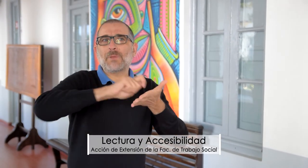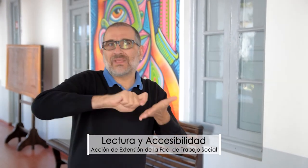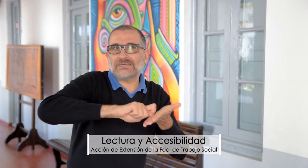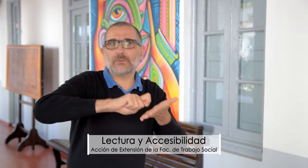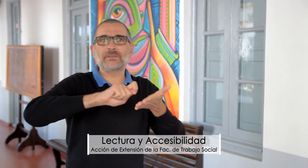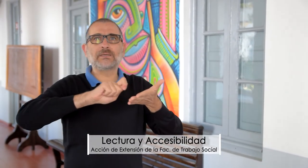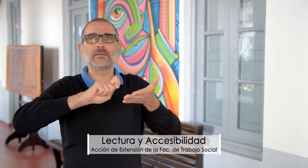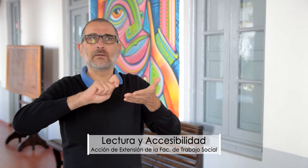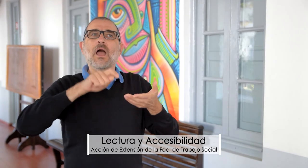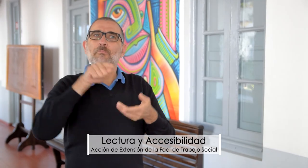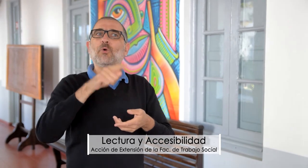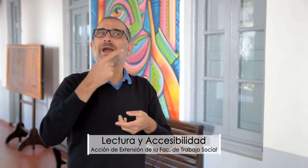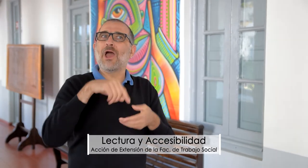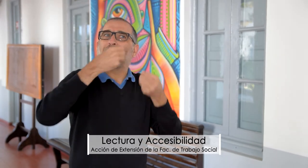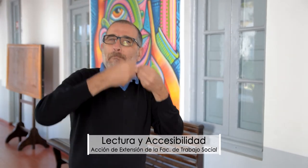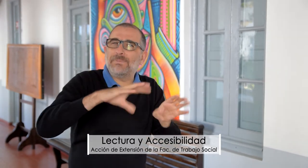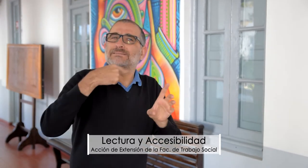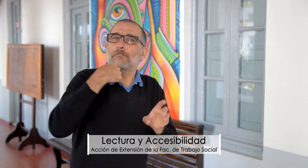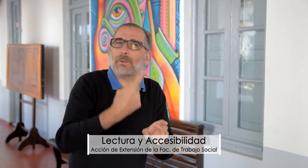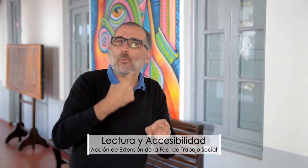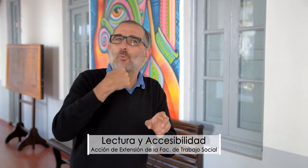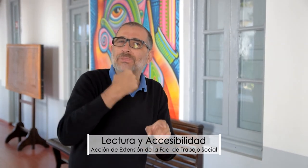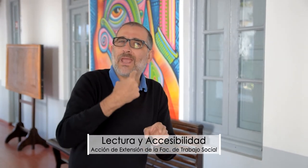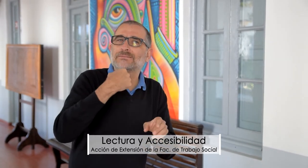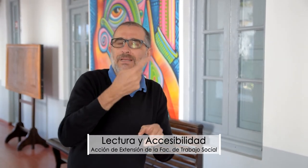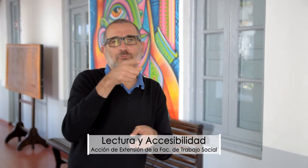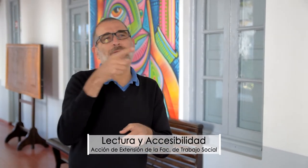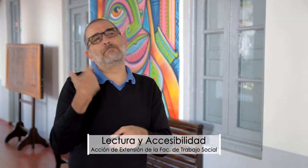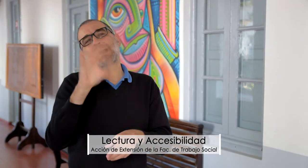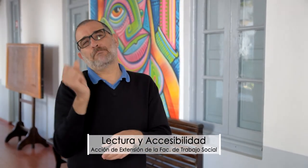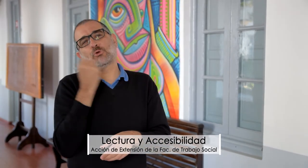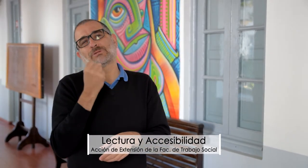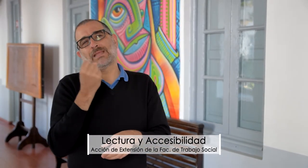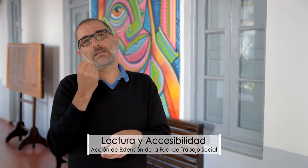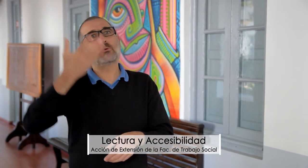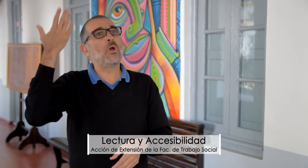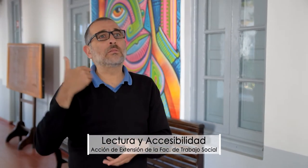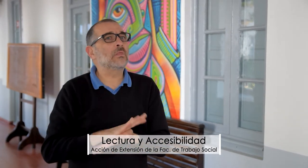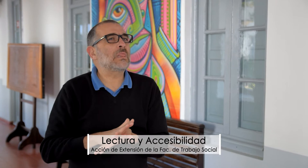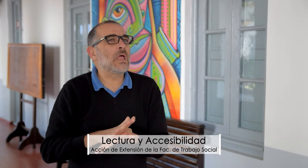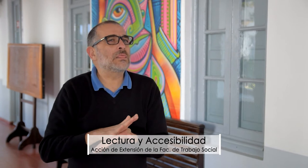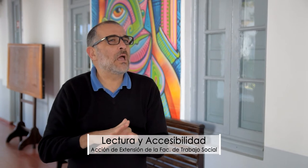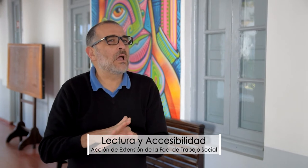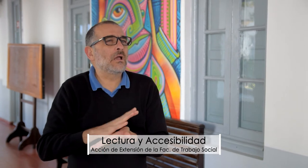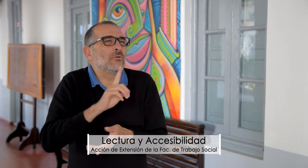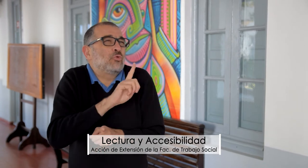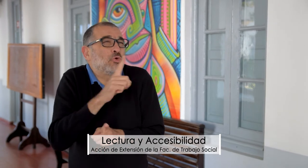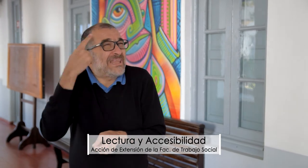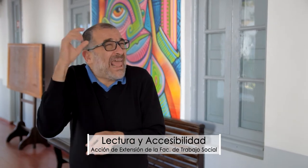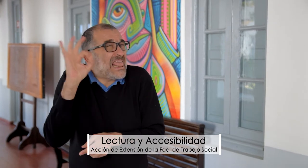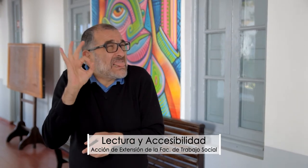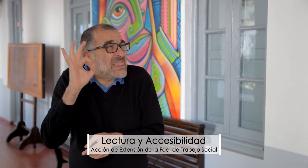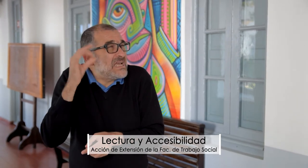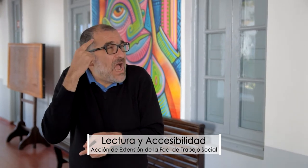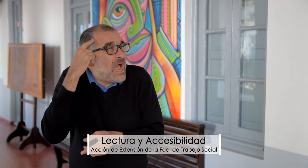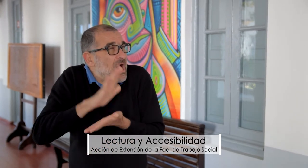¿Por qué se escribe el párrafo de esta manera? O sea, están empezando a preguntar por cuestiones específicas del español escrito. Que antes eso